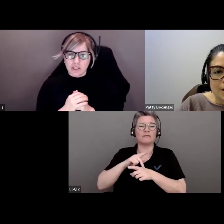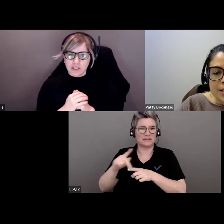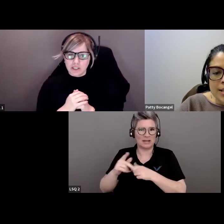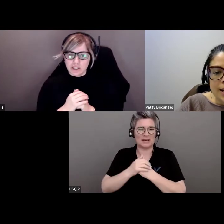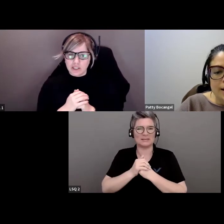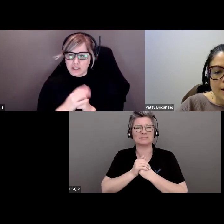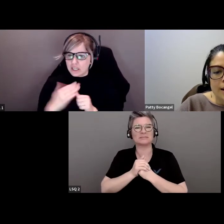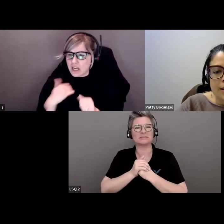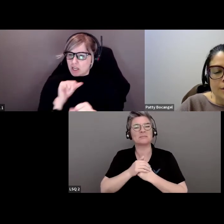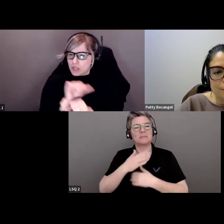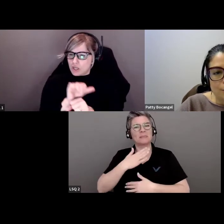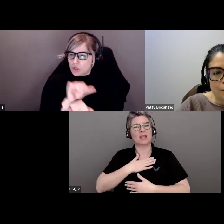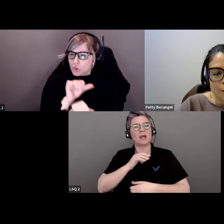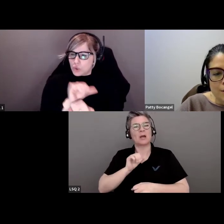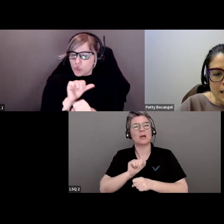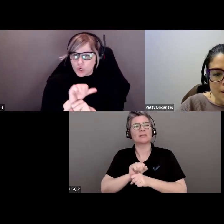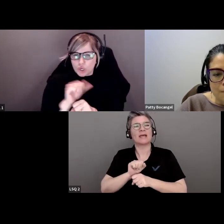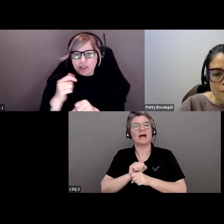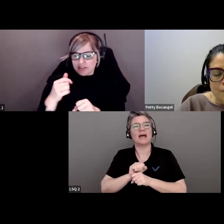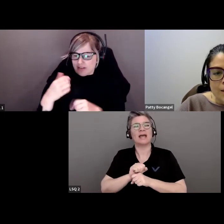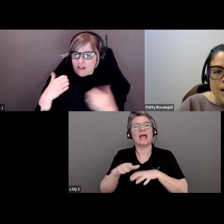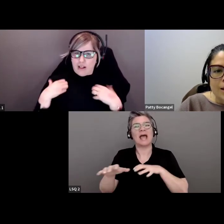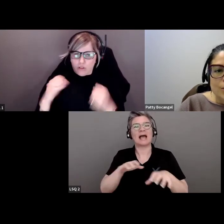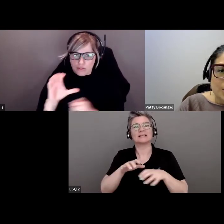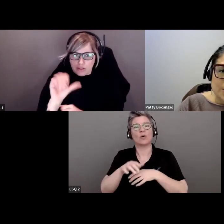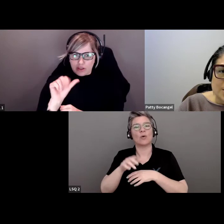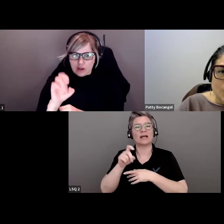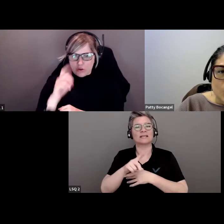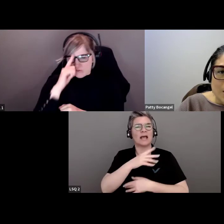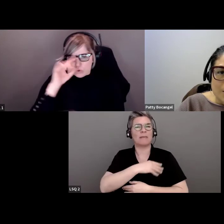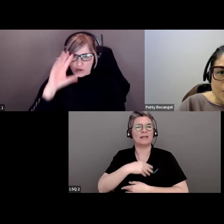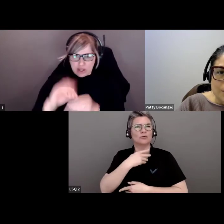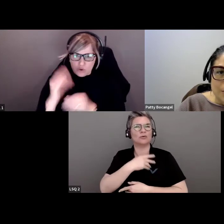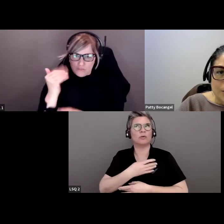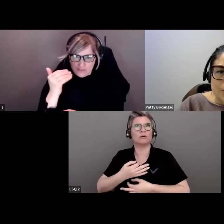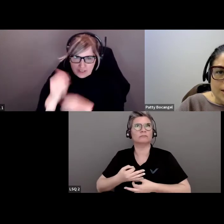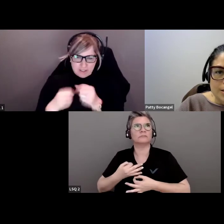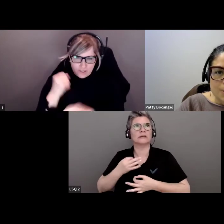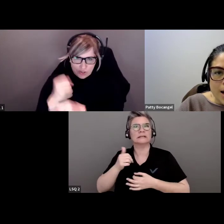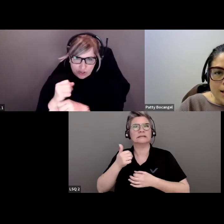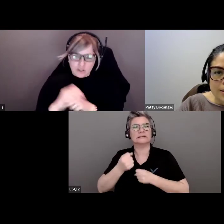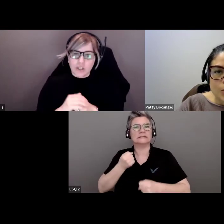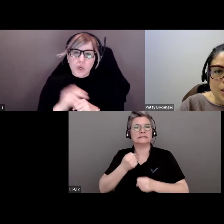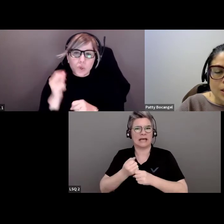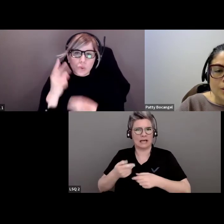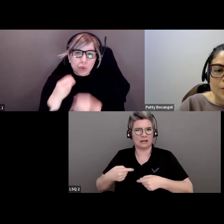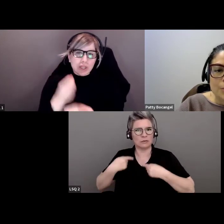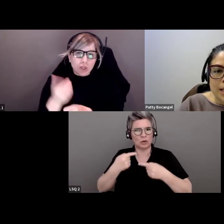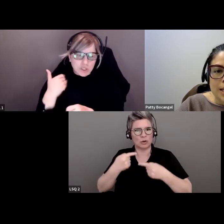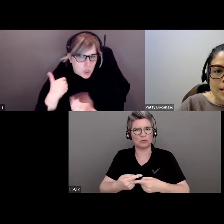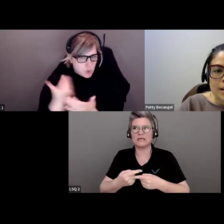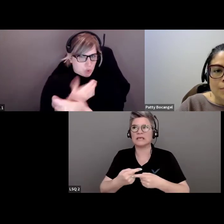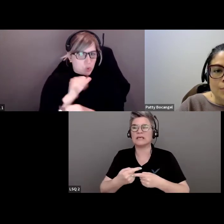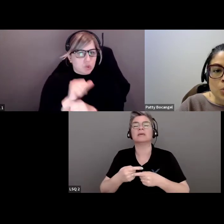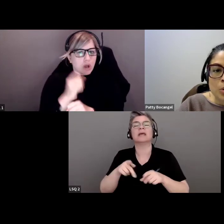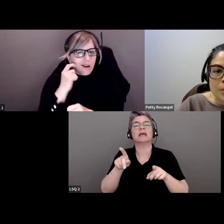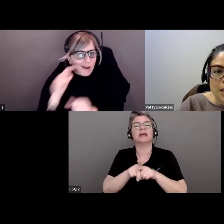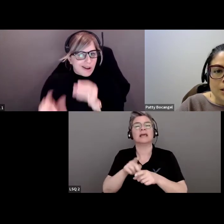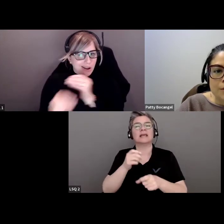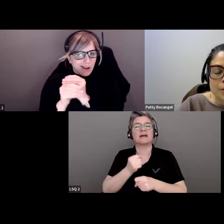J'ai travaillé à Action Cancer Manitoba pendant 10 ans et je suis dans le domaine des soins de santé depuis 15 ans.